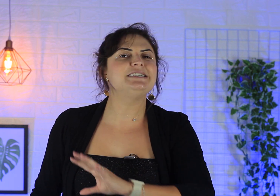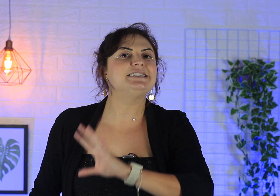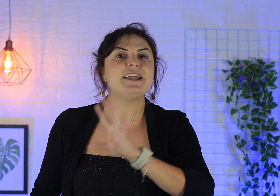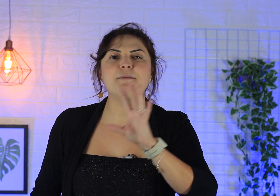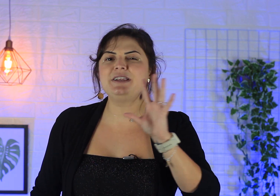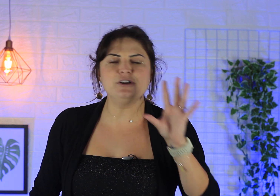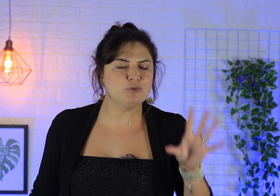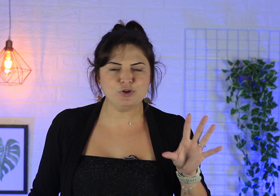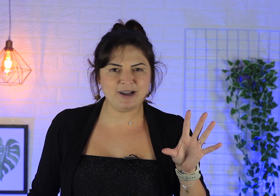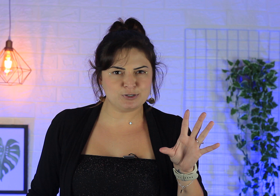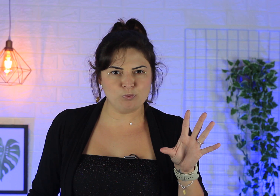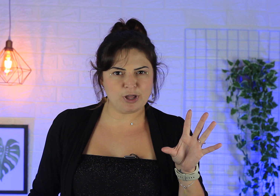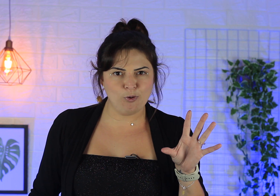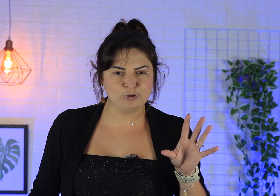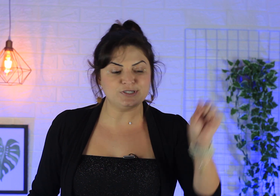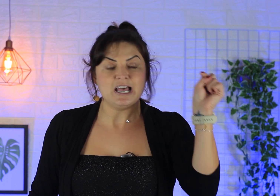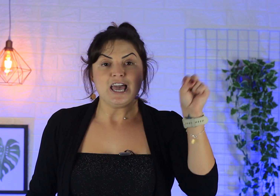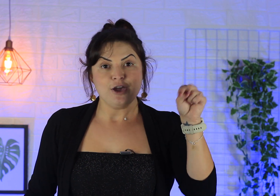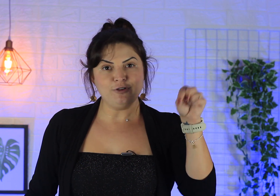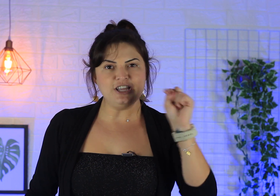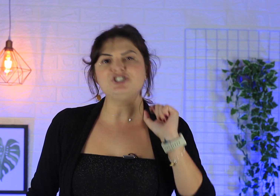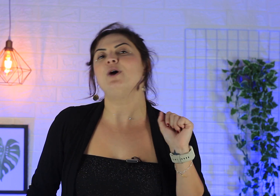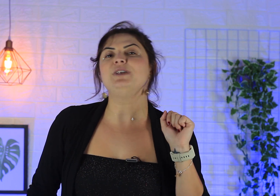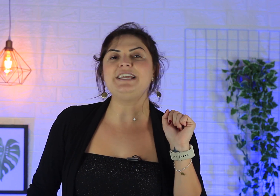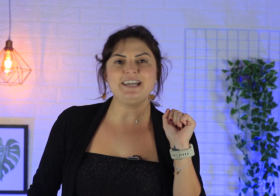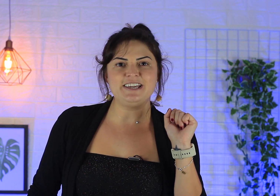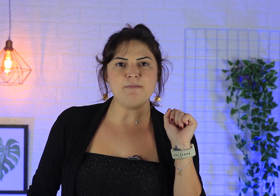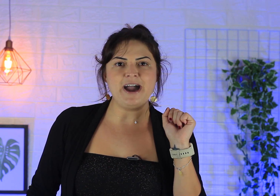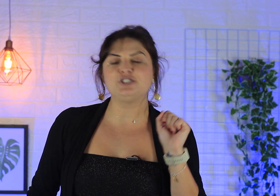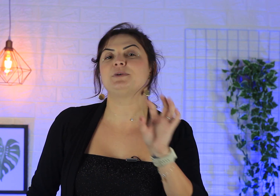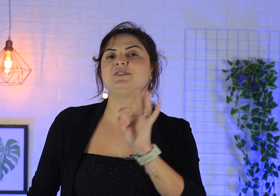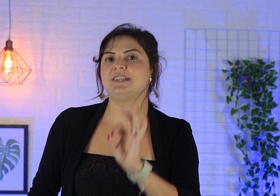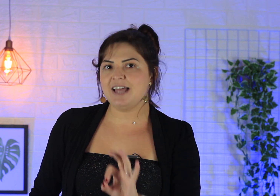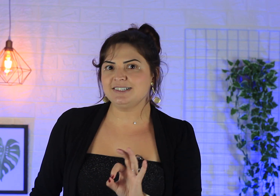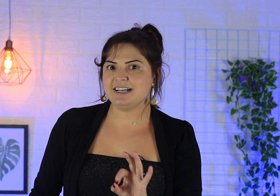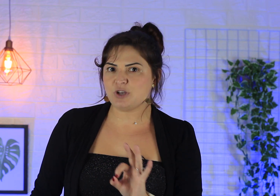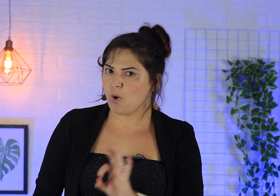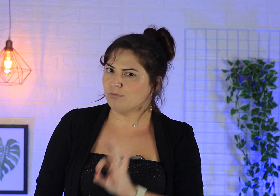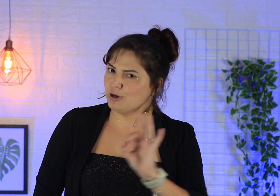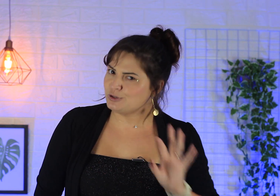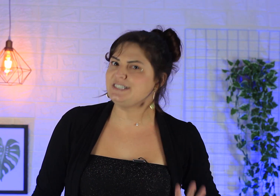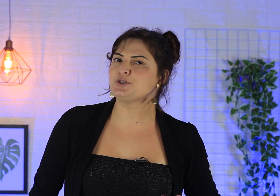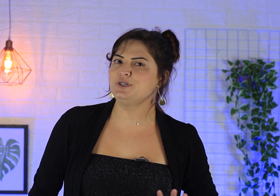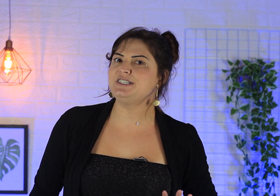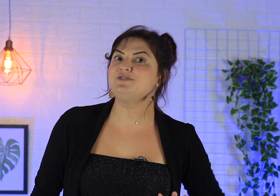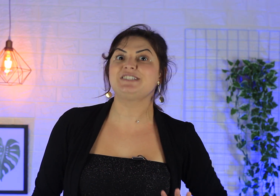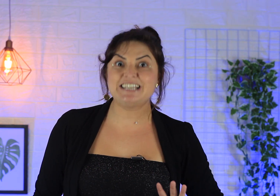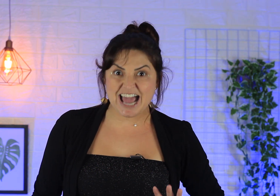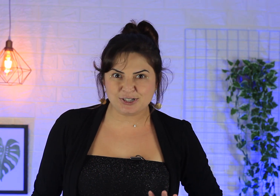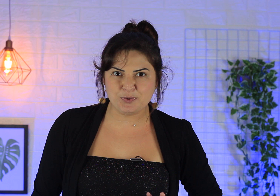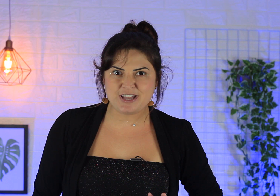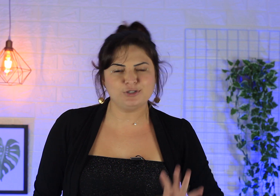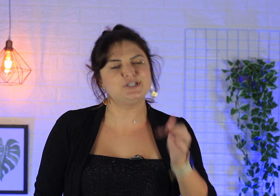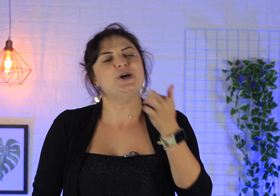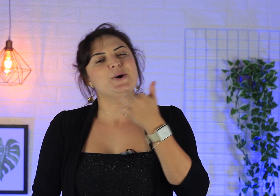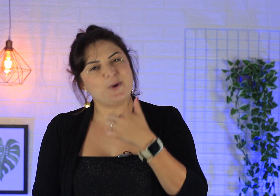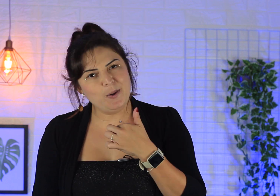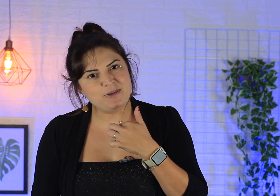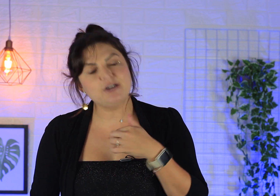quiser aprender muito mais conteúdos, eu vou deixar um link aqui abaixo pra você ter acesso a conteúdos exclusivos e gratuitos comigo.